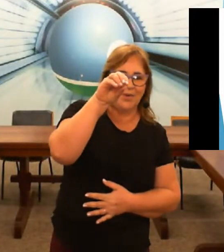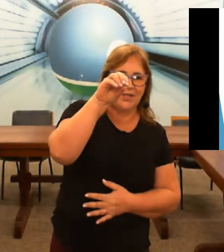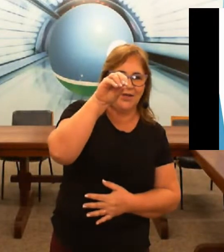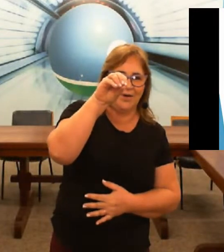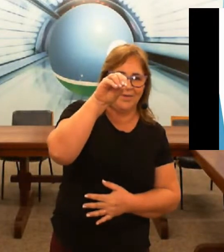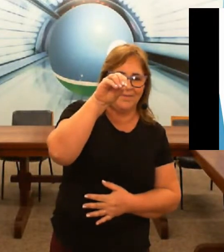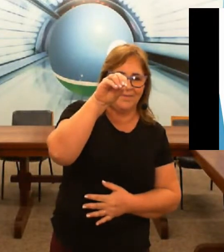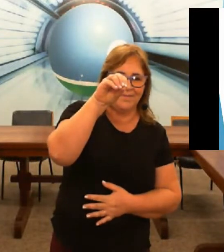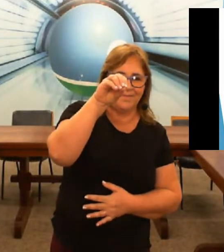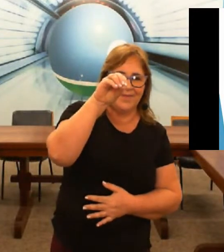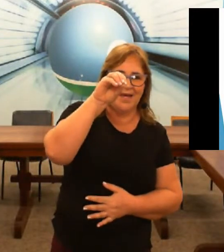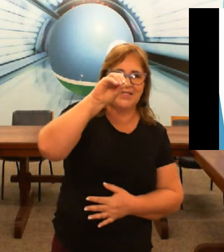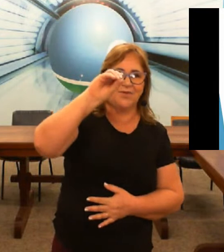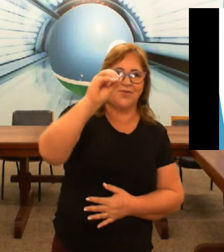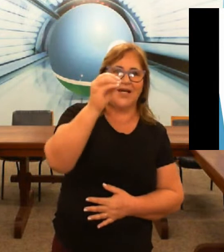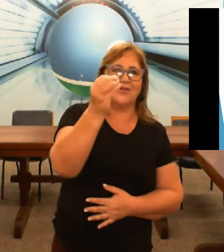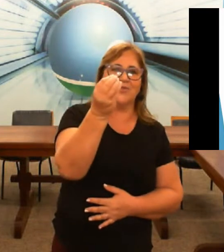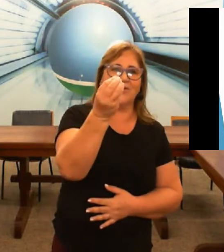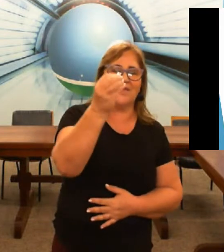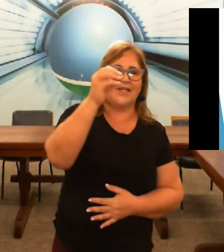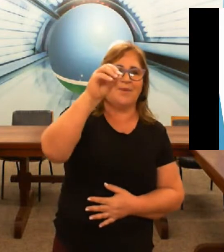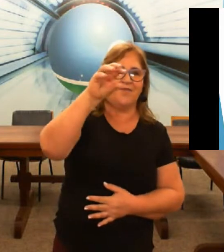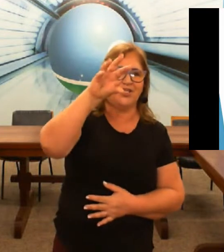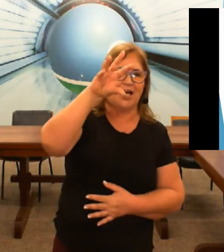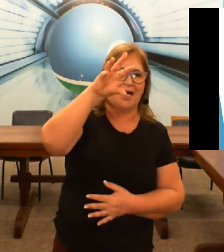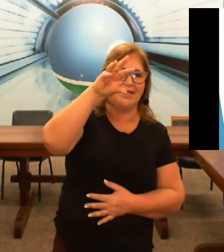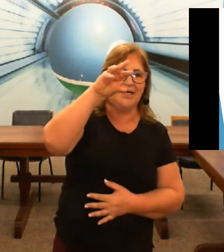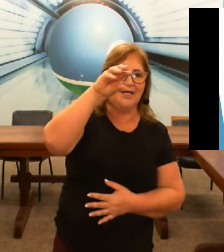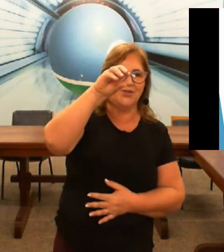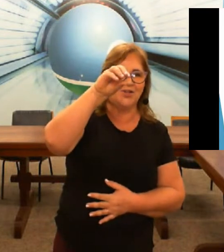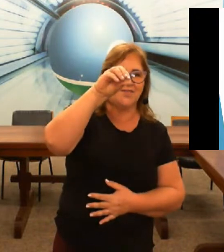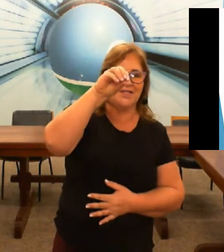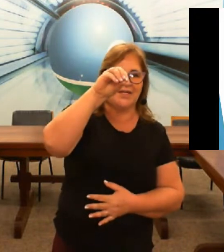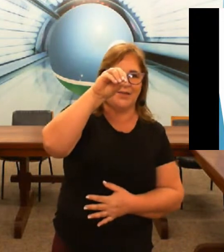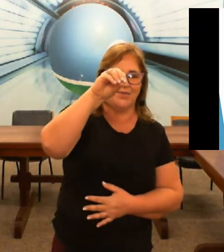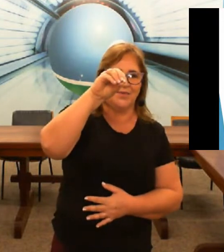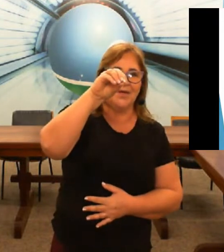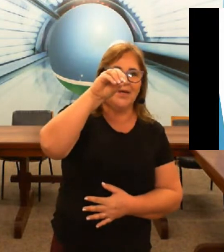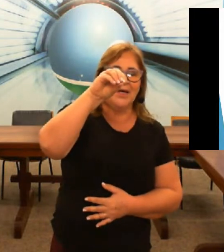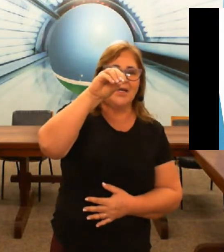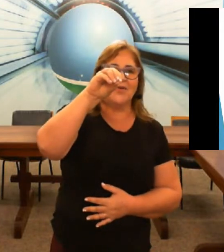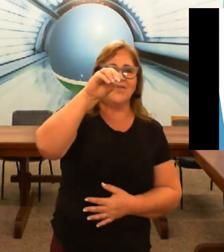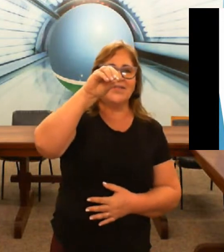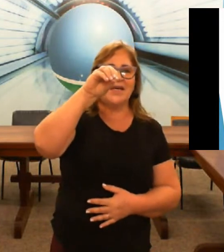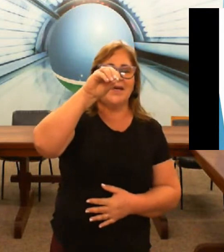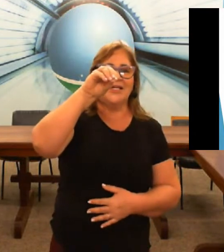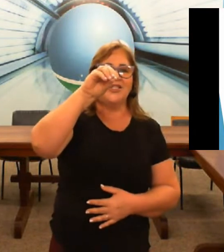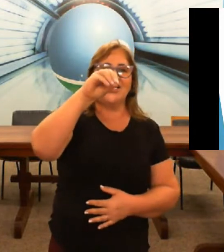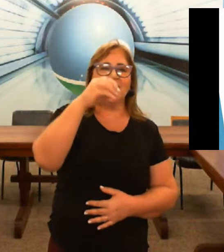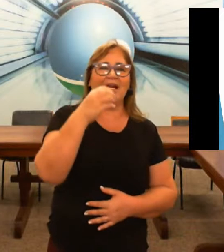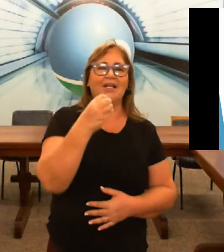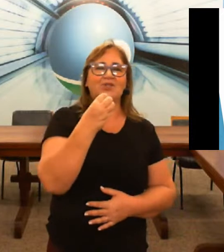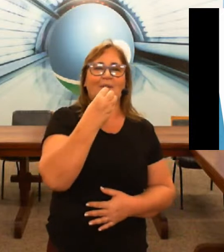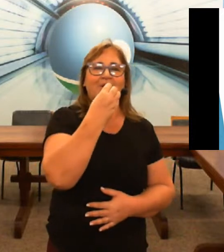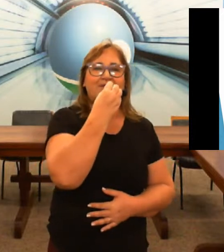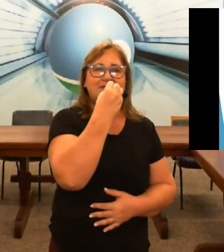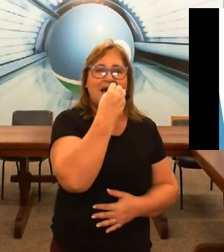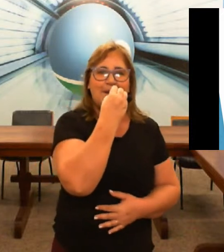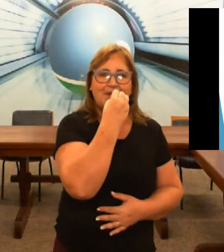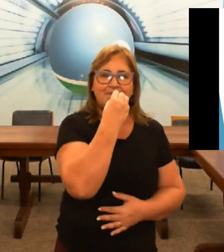mão aqui ó essa configuração de mão tá vendo a mão fechada todos fazendo quando você direciona ela na sua boca que você abre